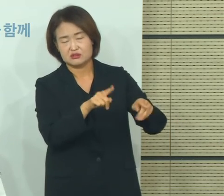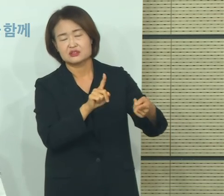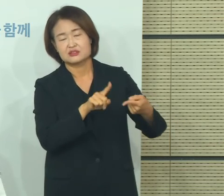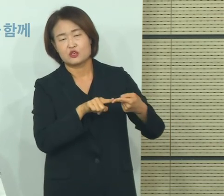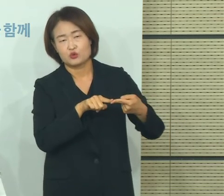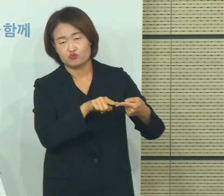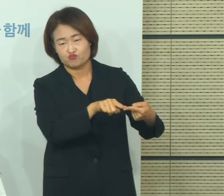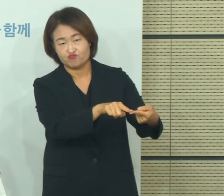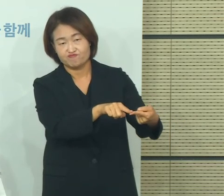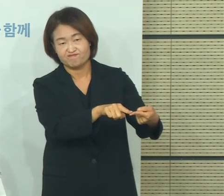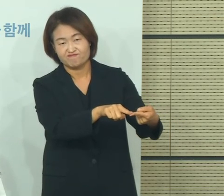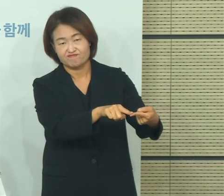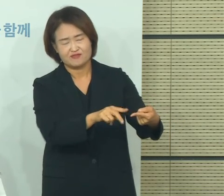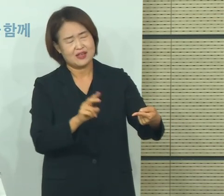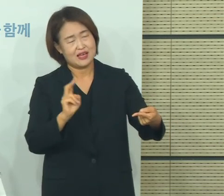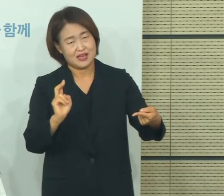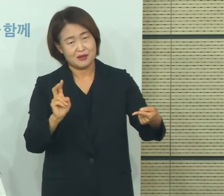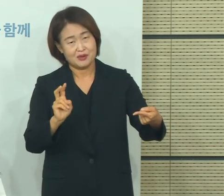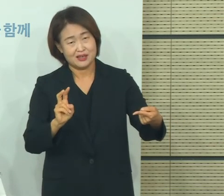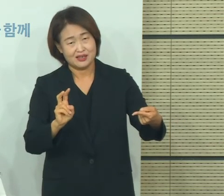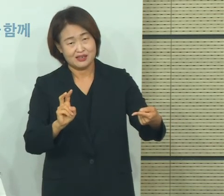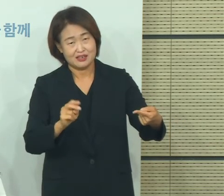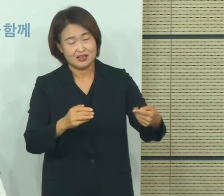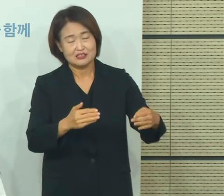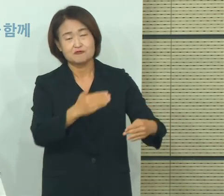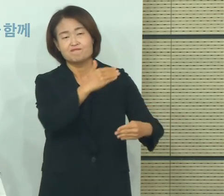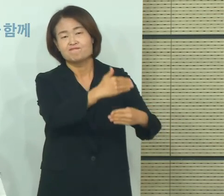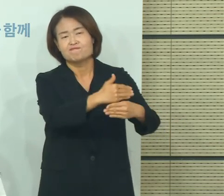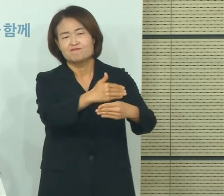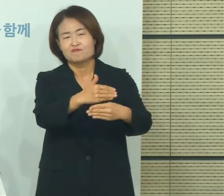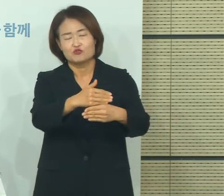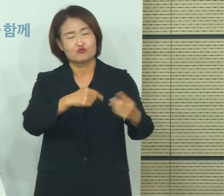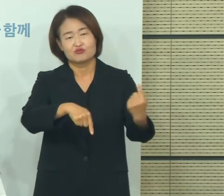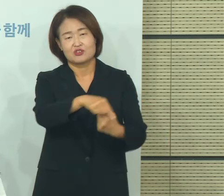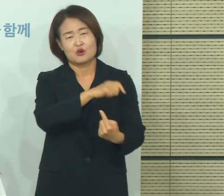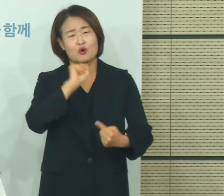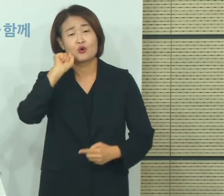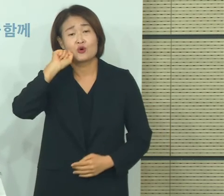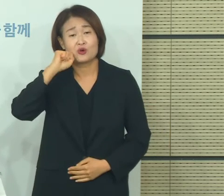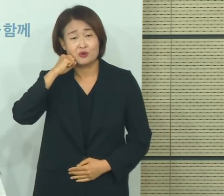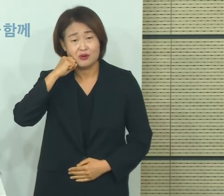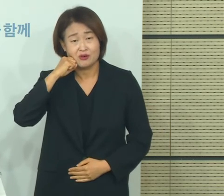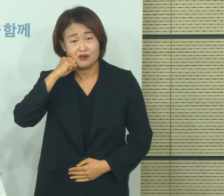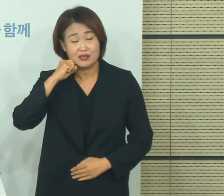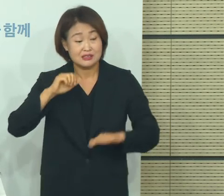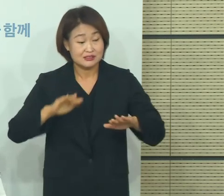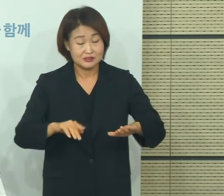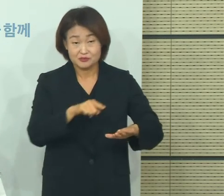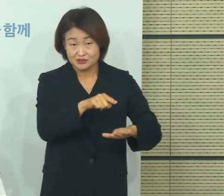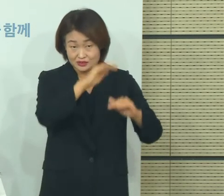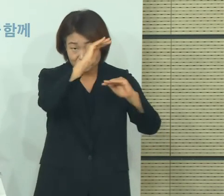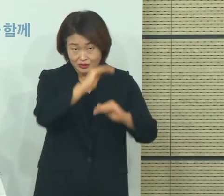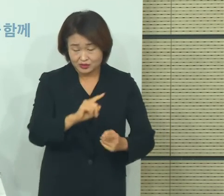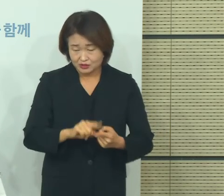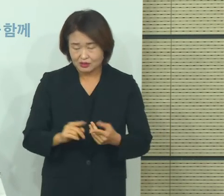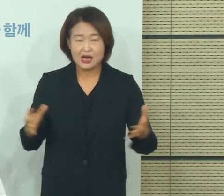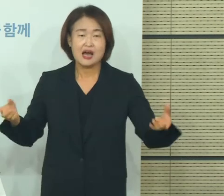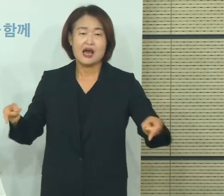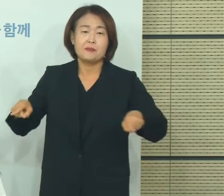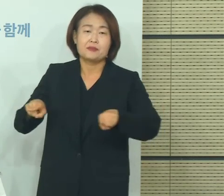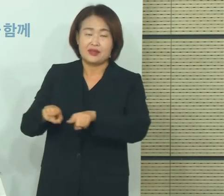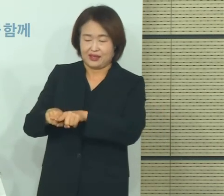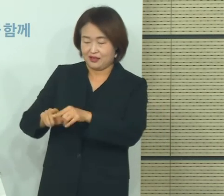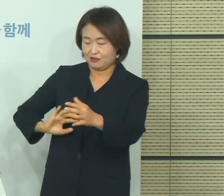현재로서는 높지 않을까라고 판단해 들고 그 부분도 같이 현재 심도 깊게 논의 중이다라는 말씀을 드리고 특히